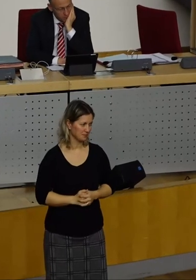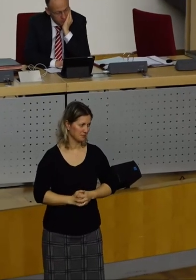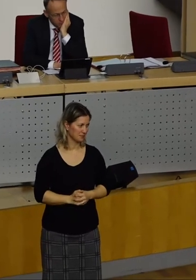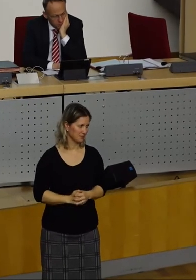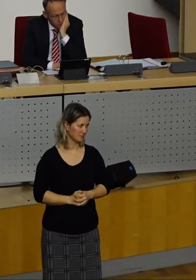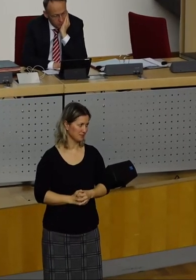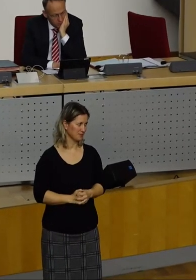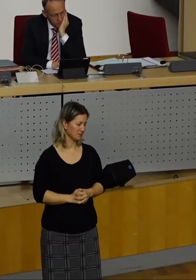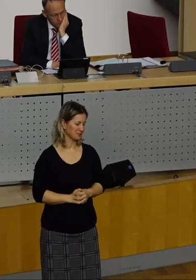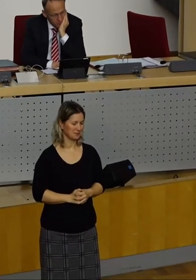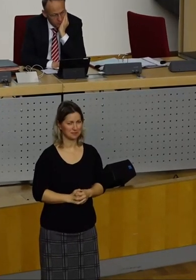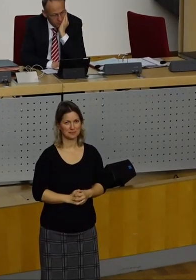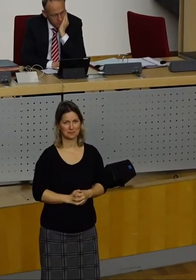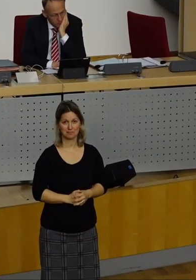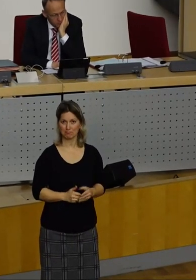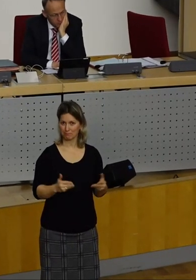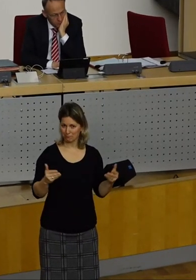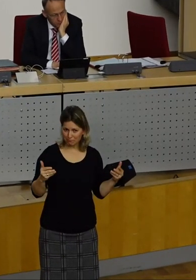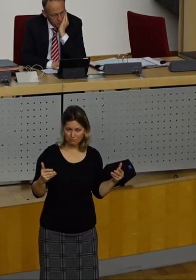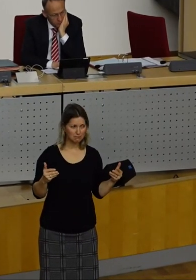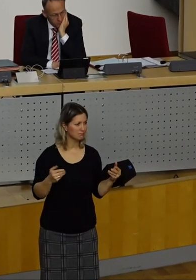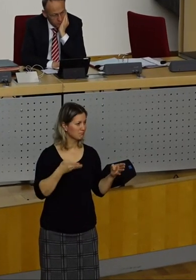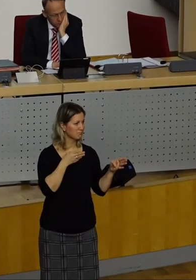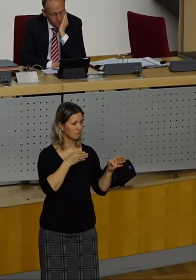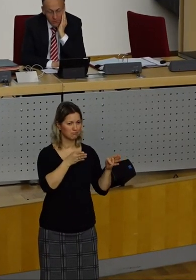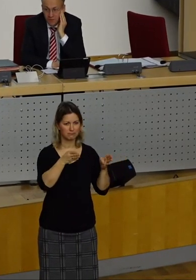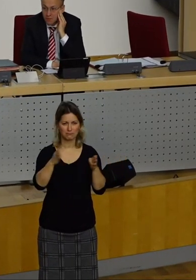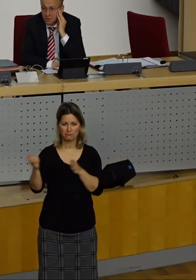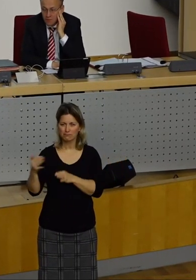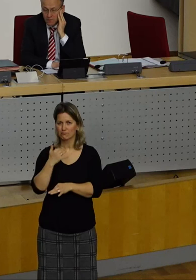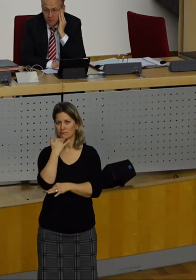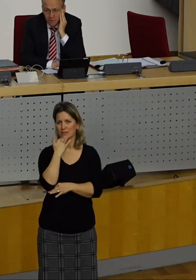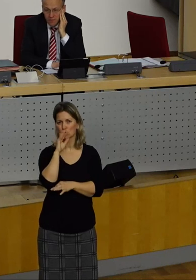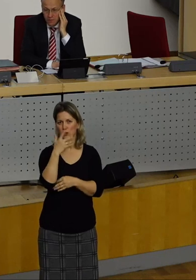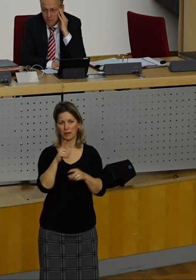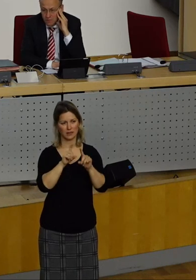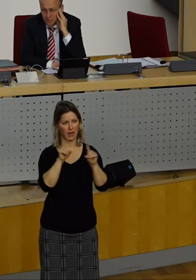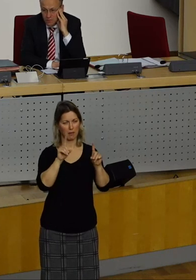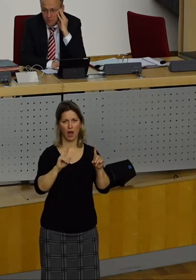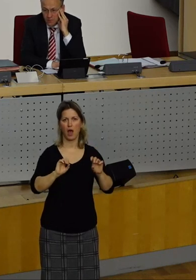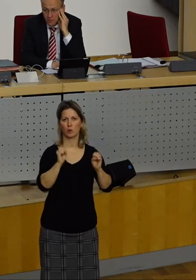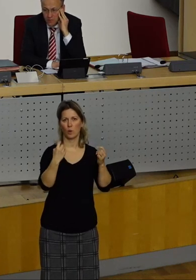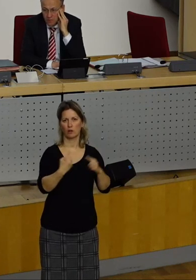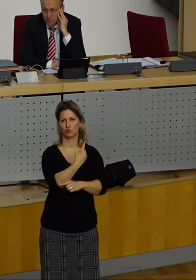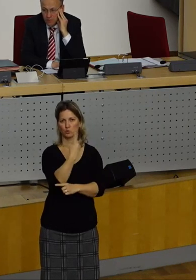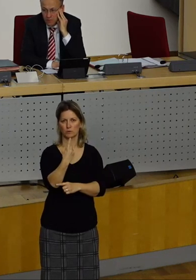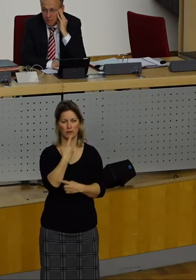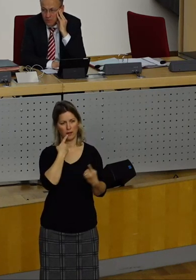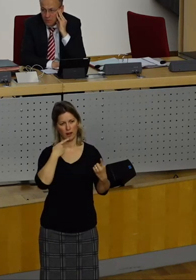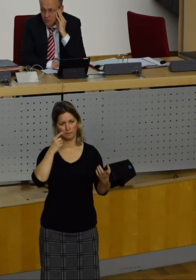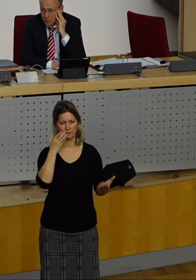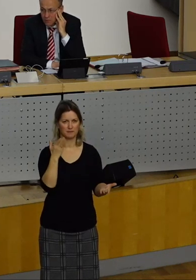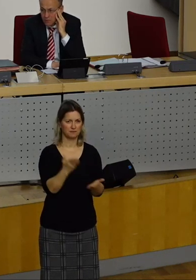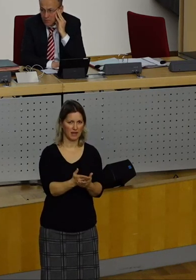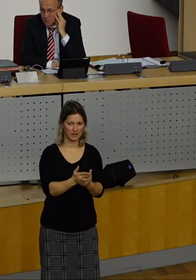So, damit werden alle Redebeiträge zur aktuellen Stunde abgearbeitet. Wir